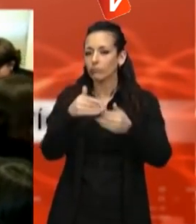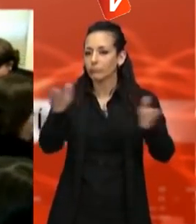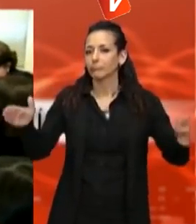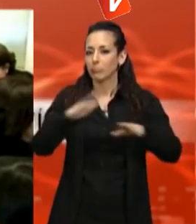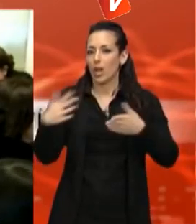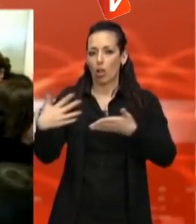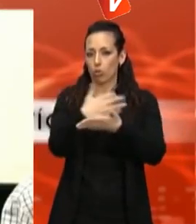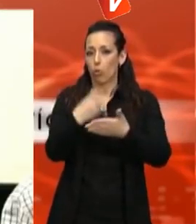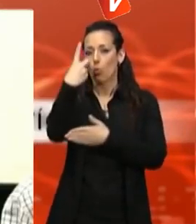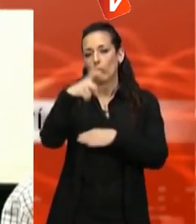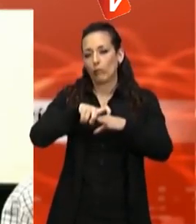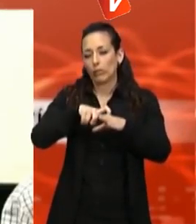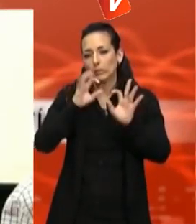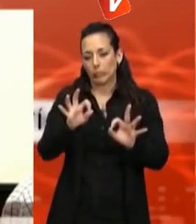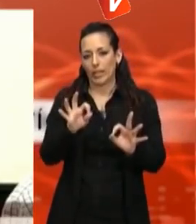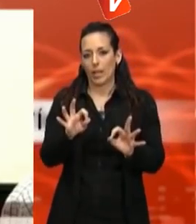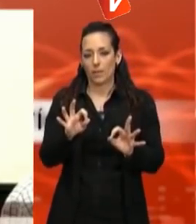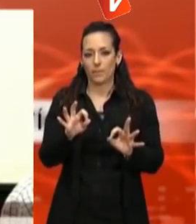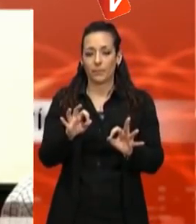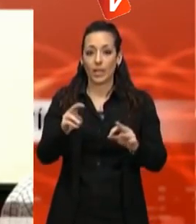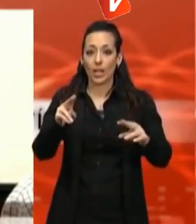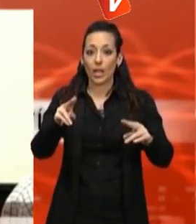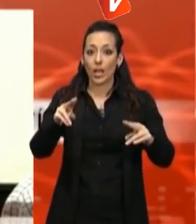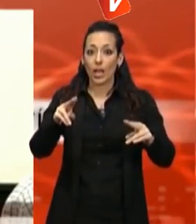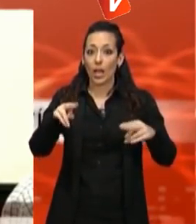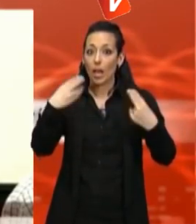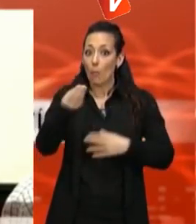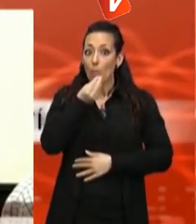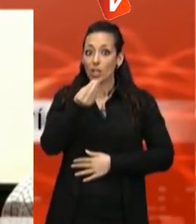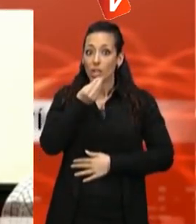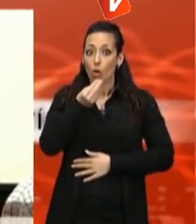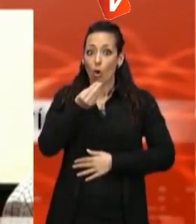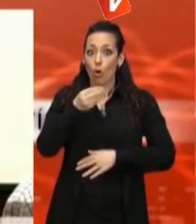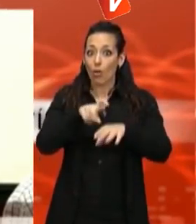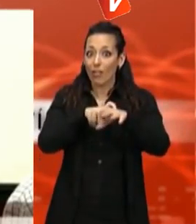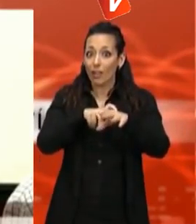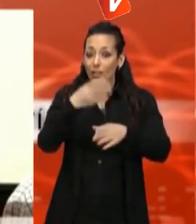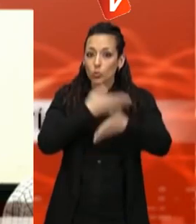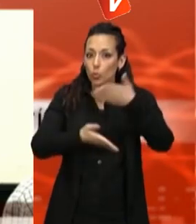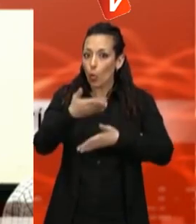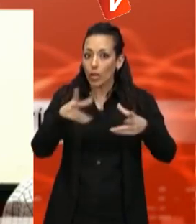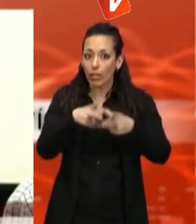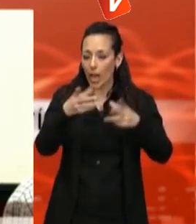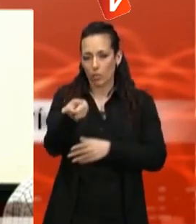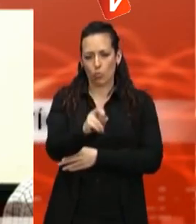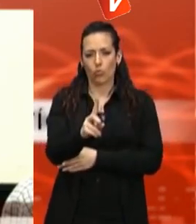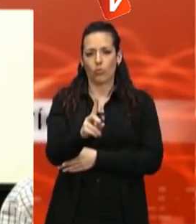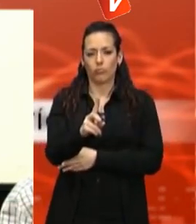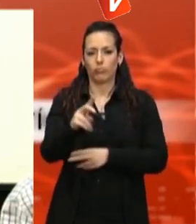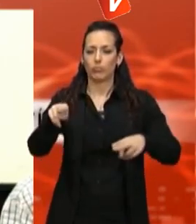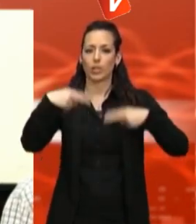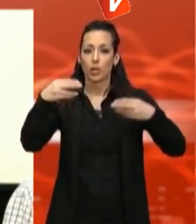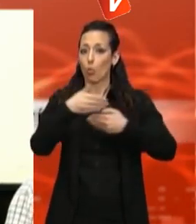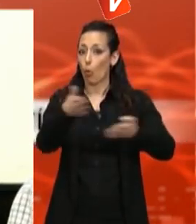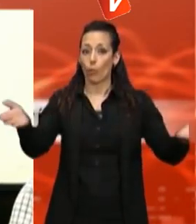particularitat. No és un menjador solidari, és un restaurant. I és un restaurant obert a tothom,